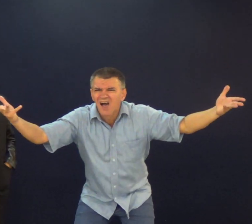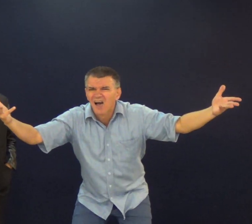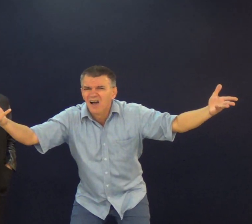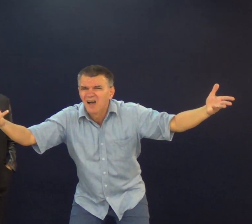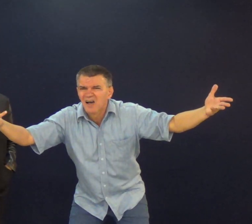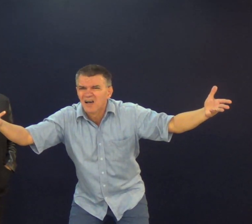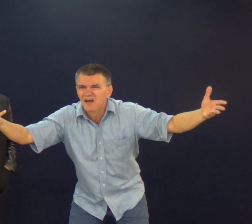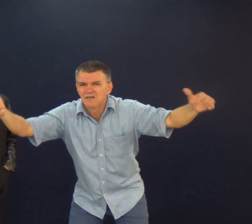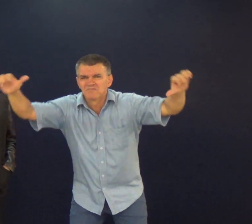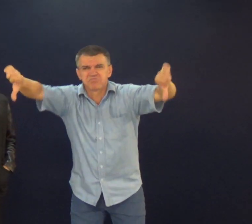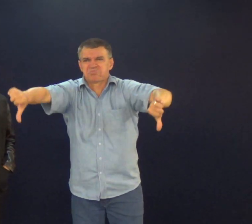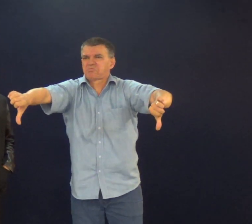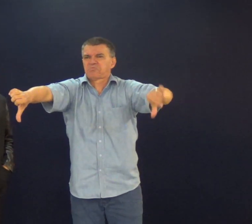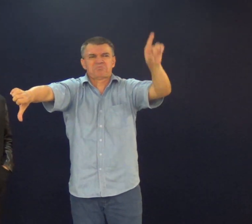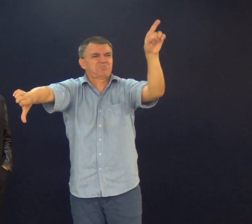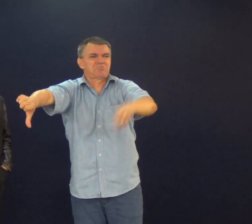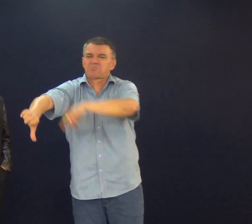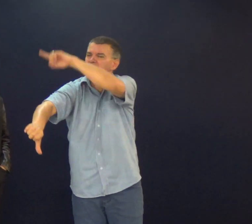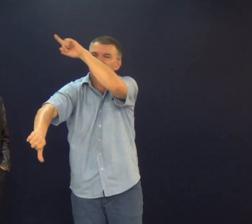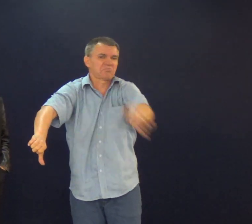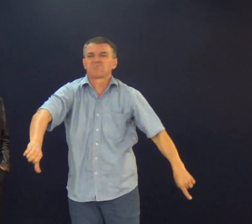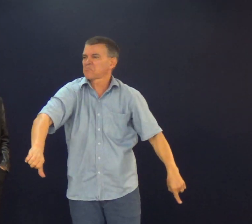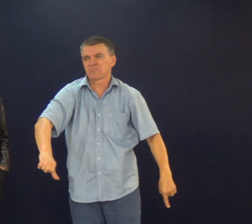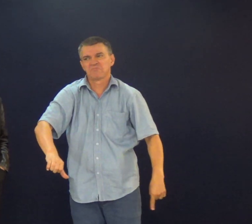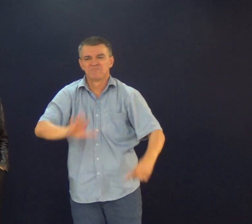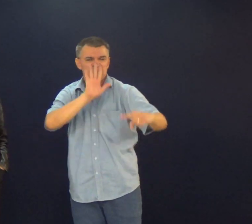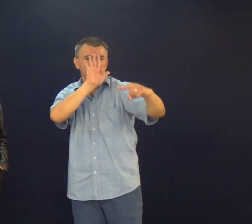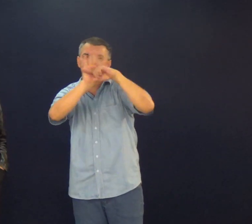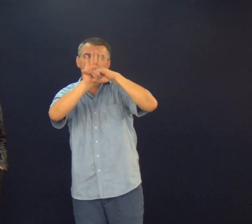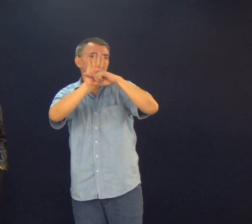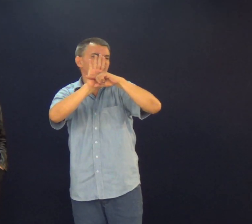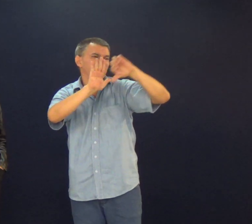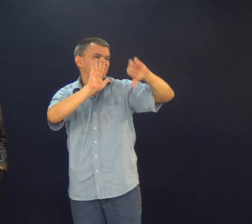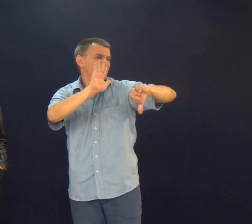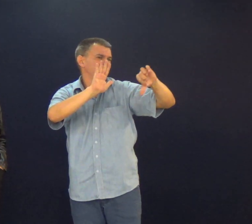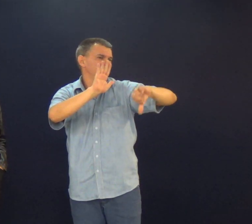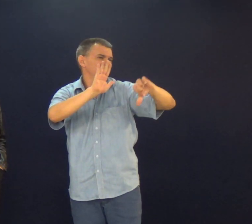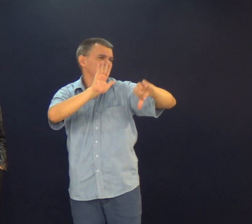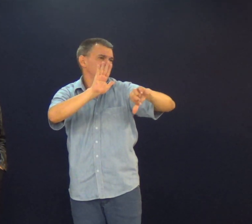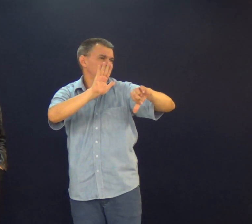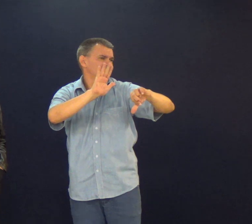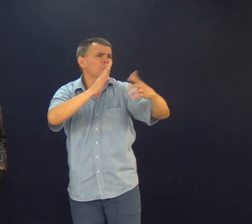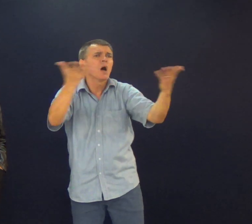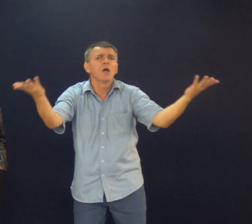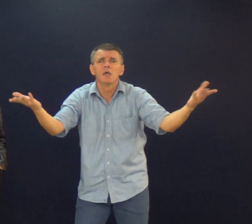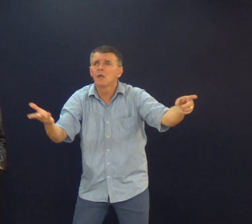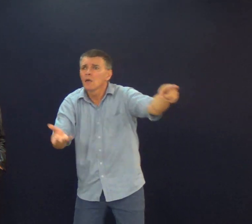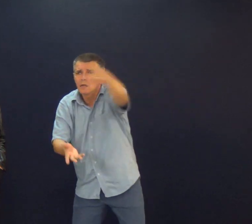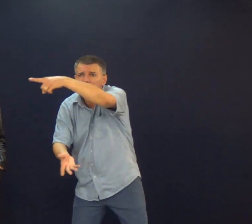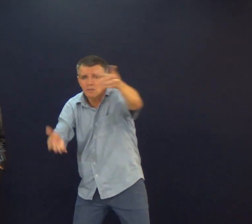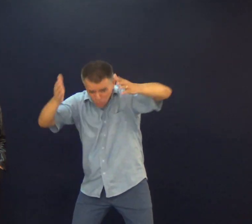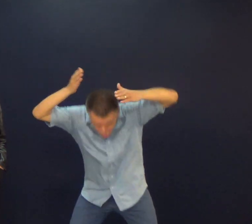Não diz que nós devemos misturar As coisas do céu Com as coisas da terra O meu comportamento é negativo É um comportamento errado